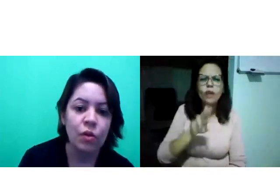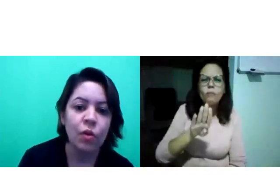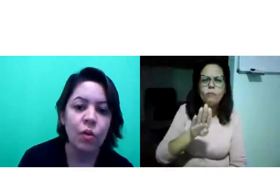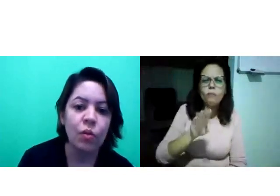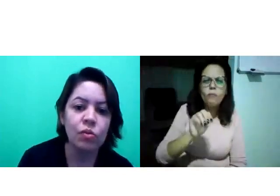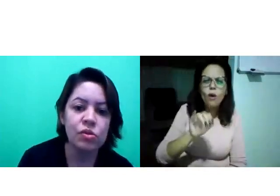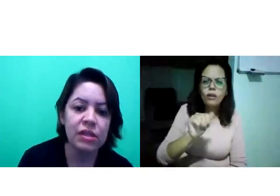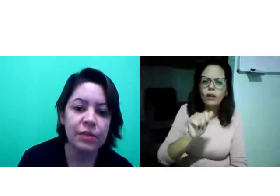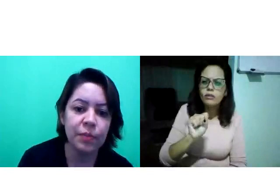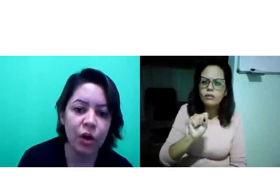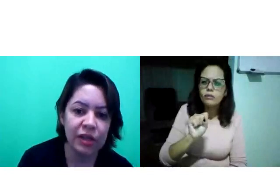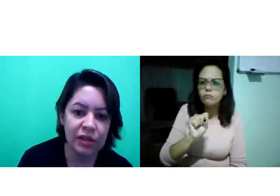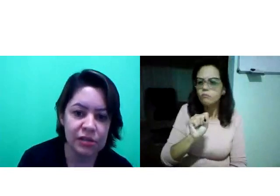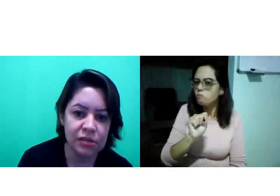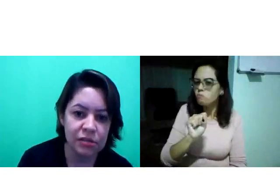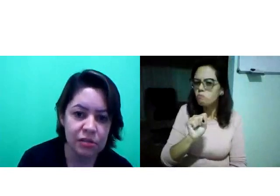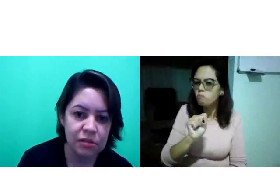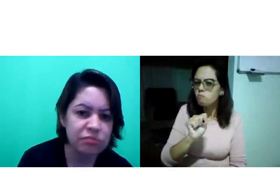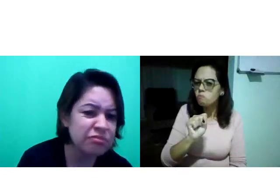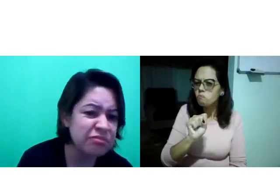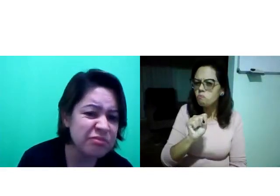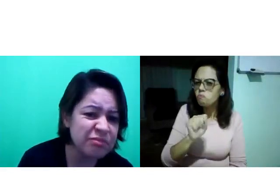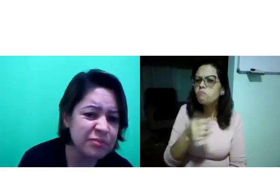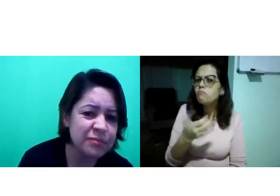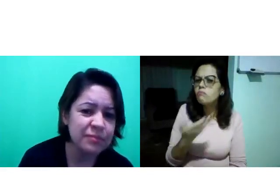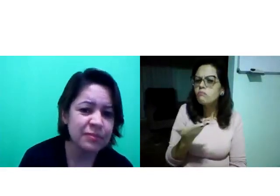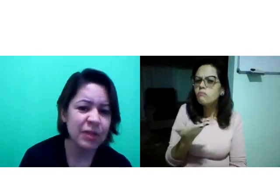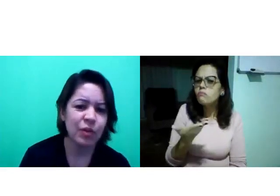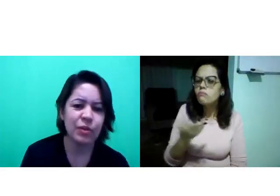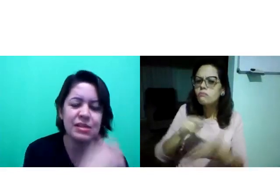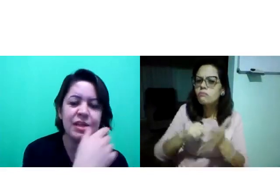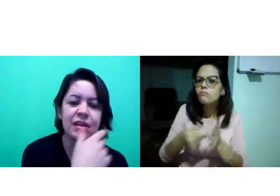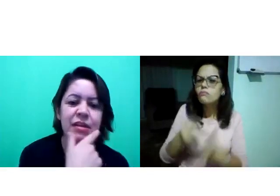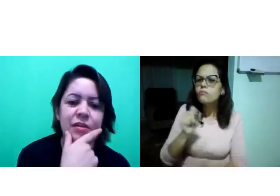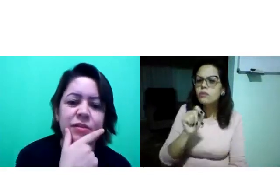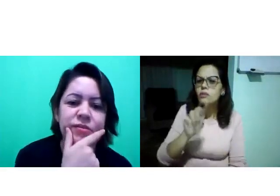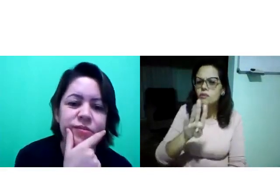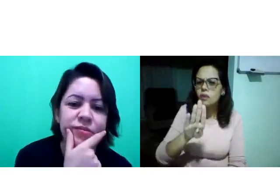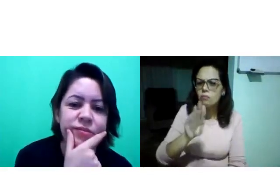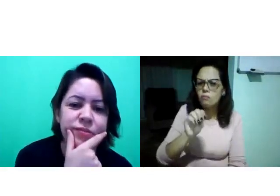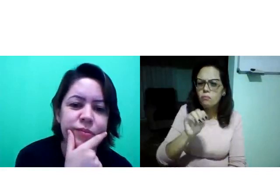O uso de boias? O que seria?